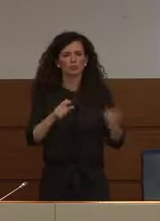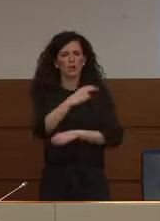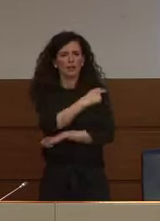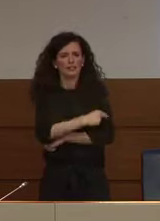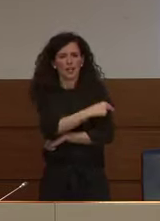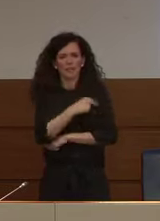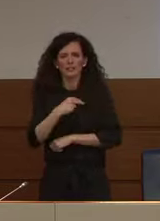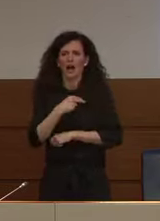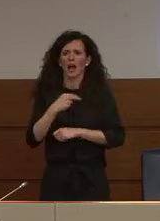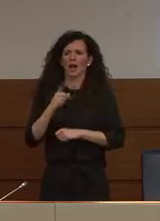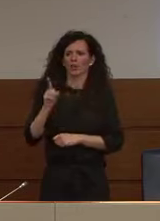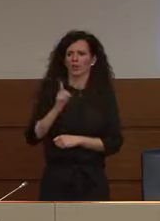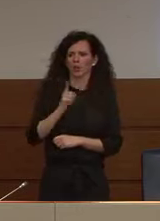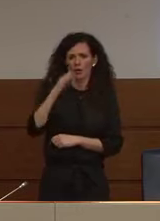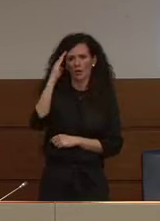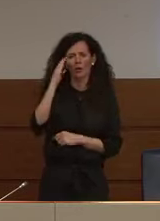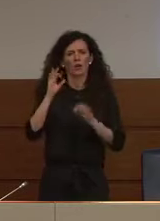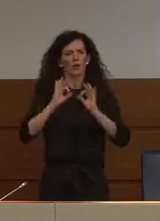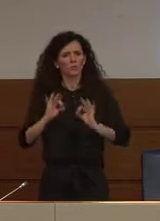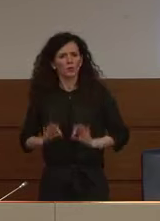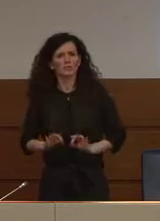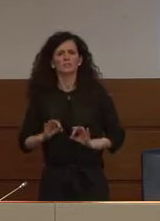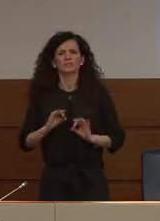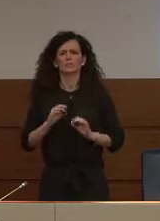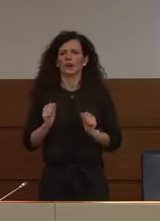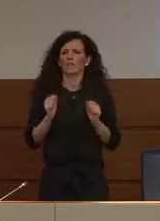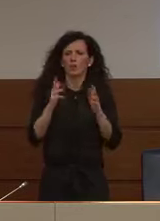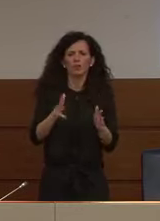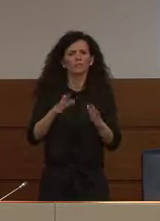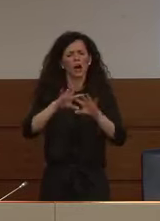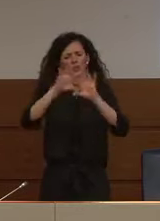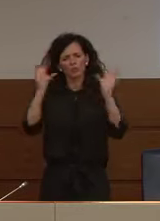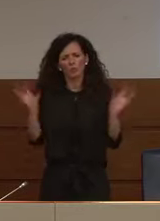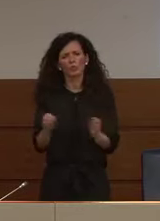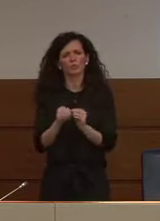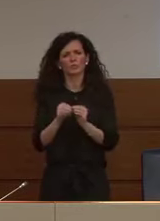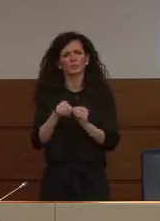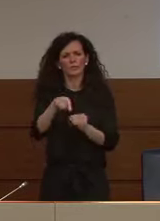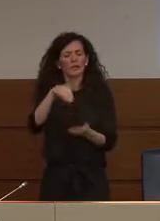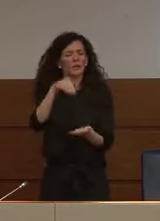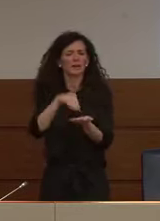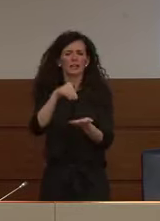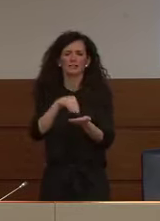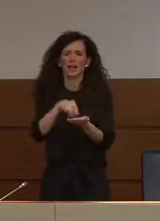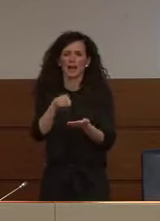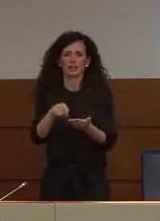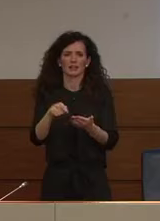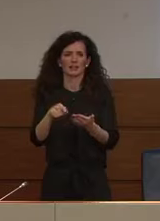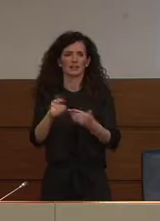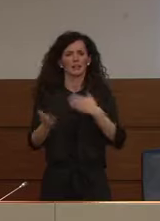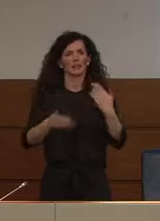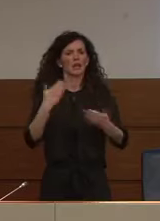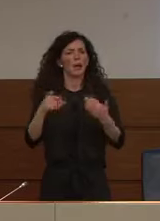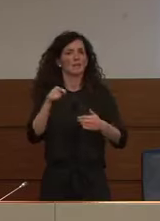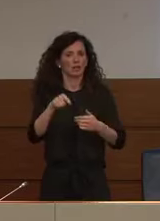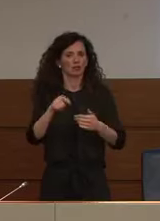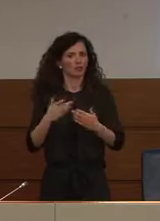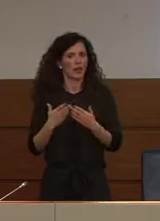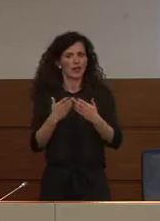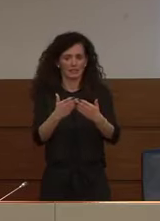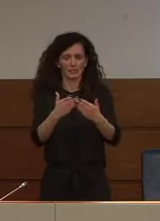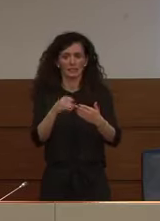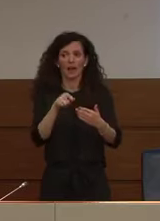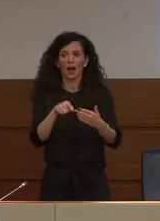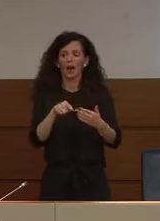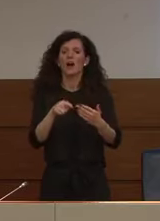dell'ordine, a tutte le forze armate. Allora questo mi offre il destro per provare a